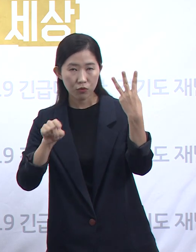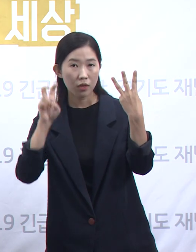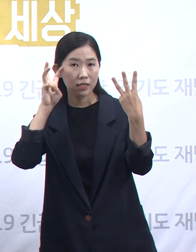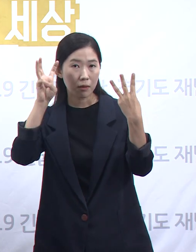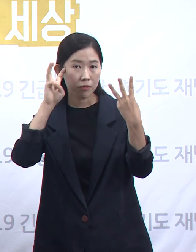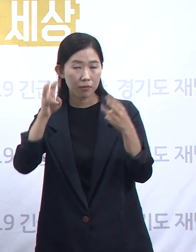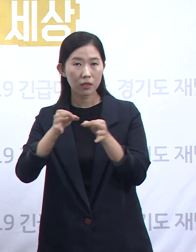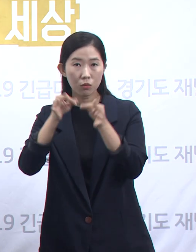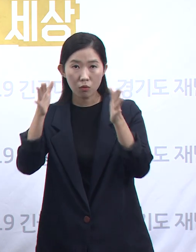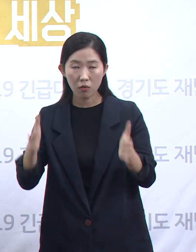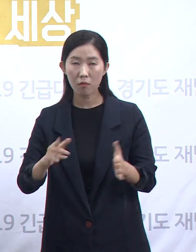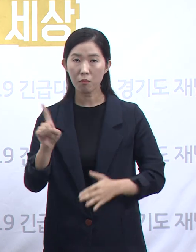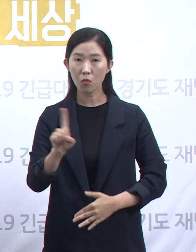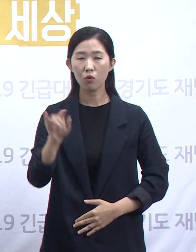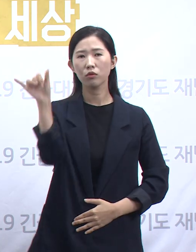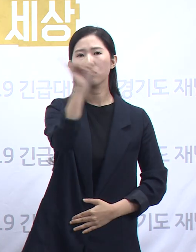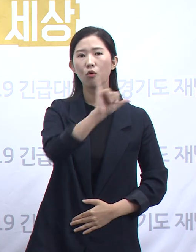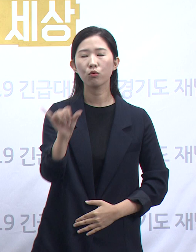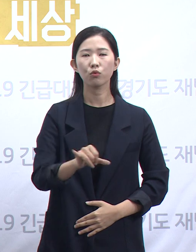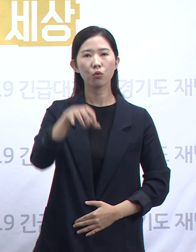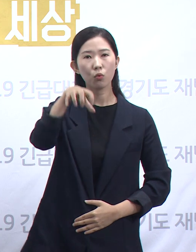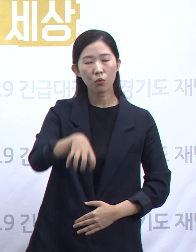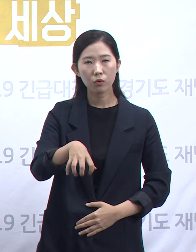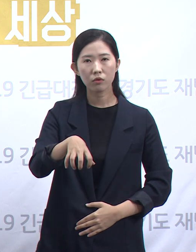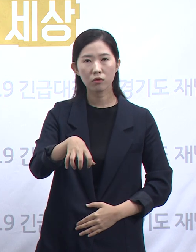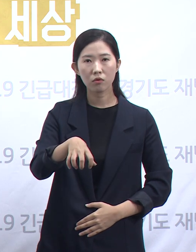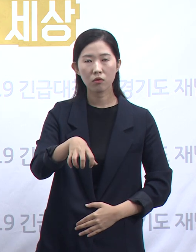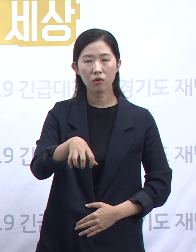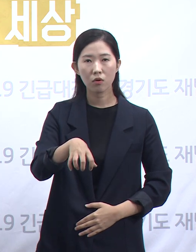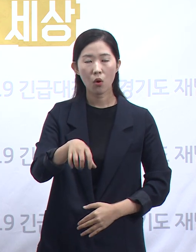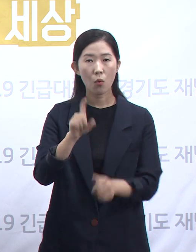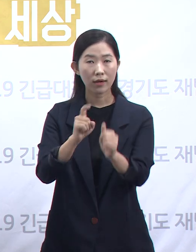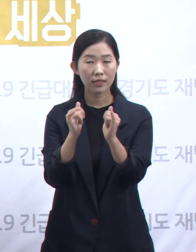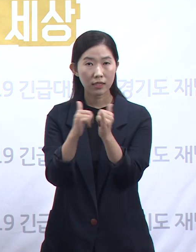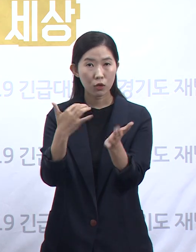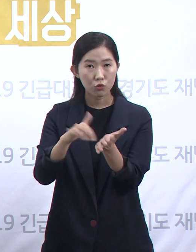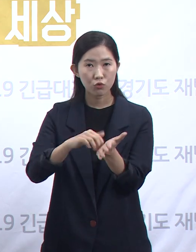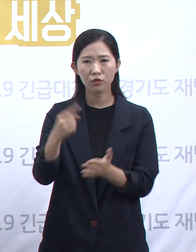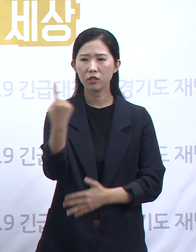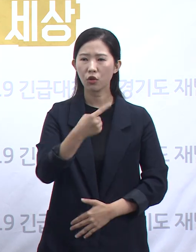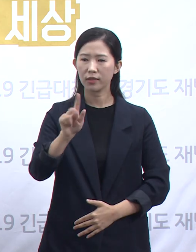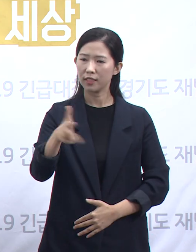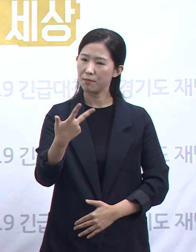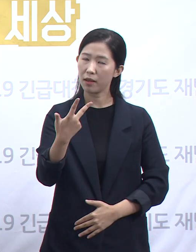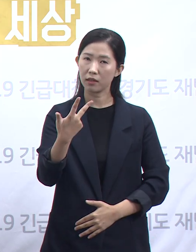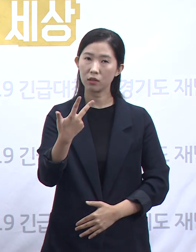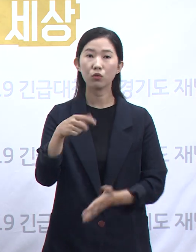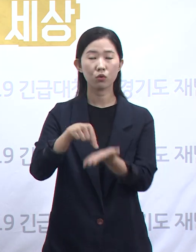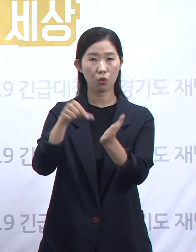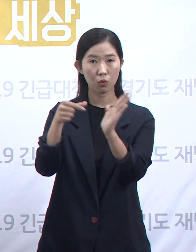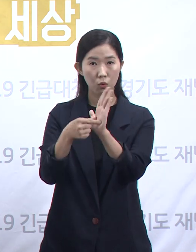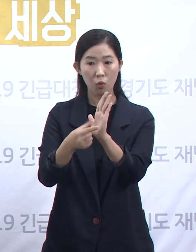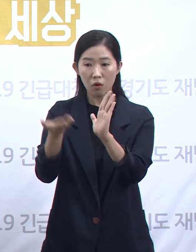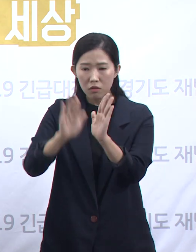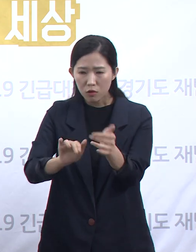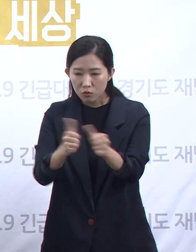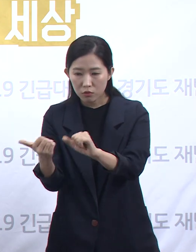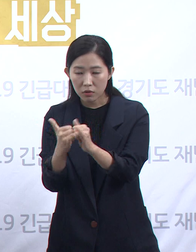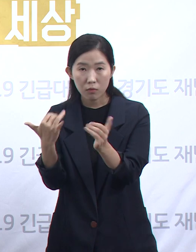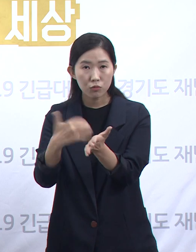전국에서 단 1,777명 정도가 추가 확진되었을 뿐이지만 이 시기의 사망자 숫자는